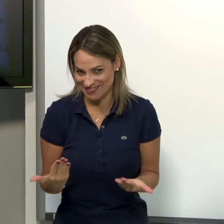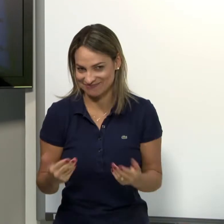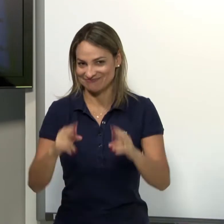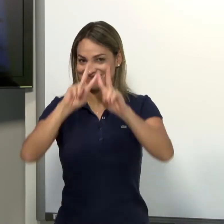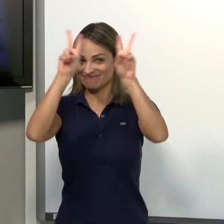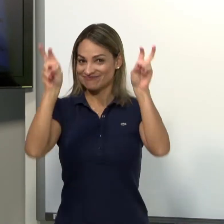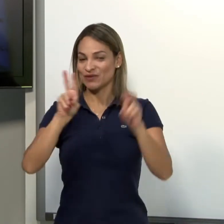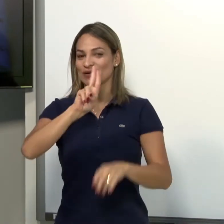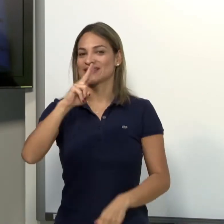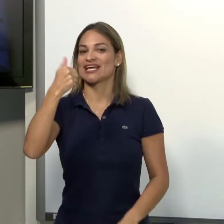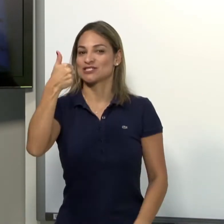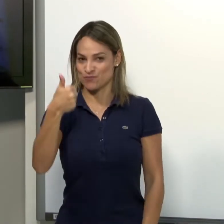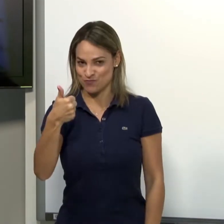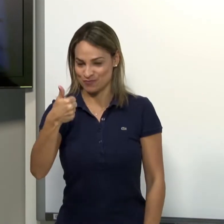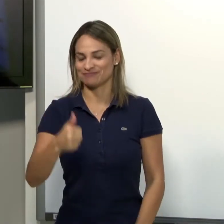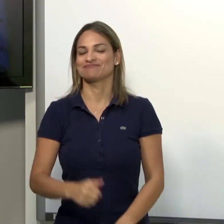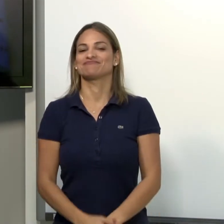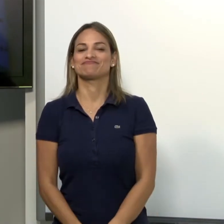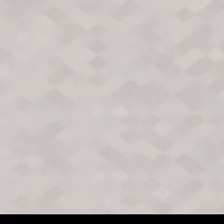iniciar agora a unidade 1.